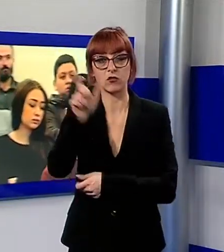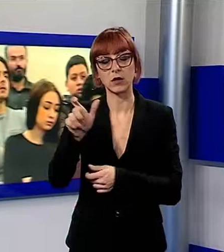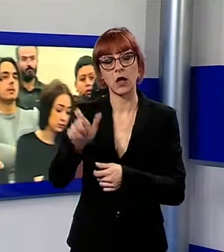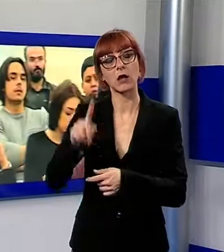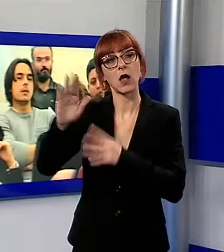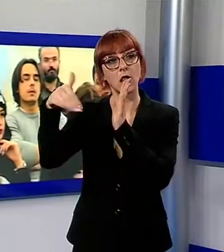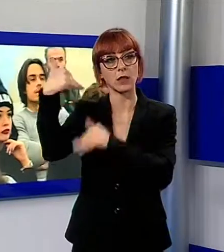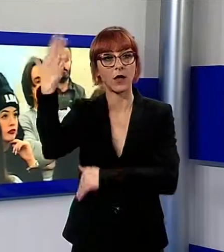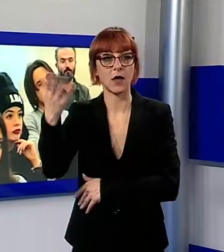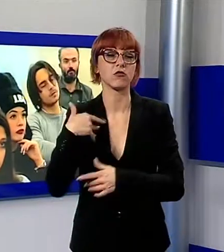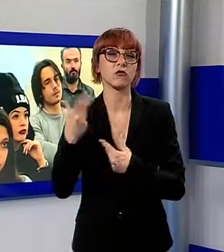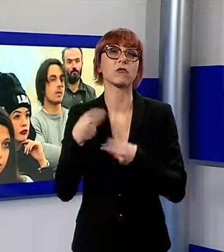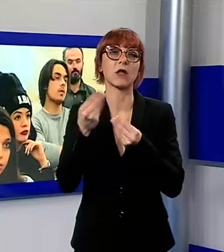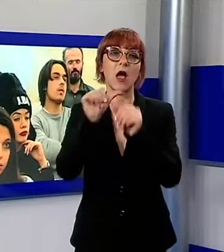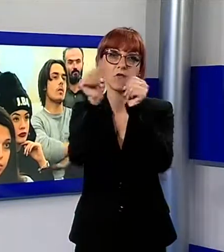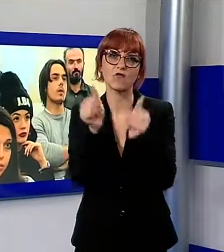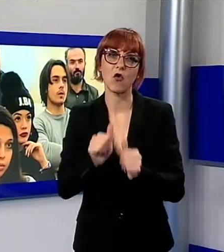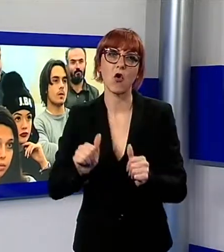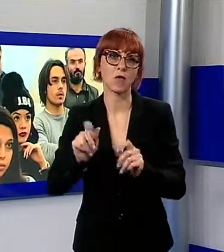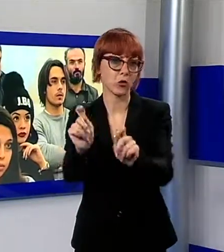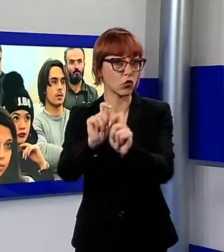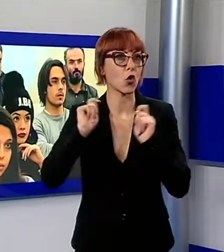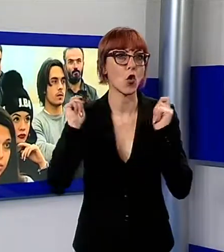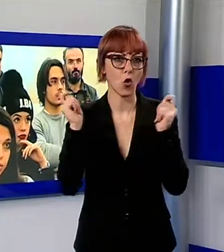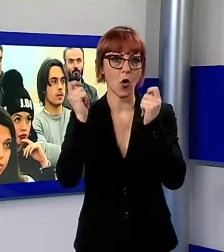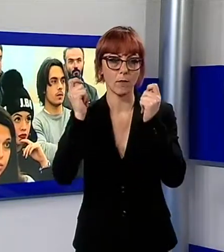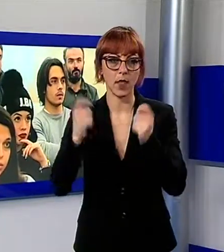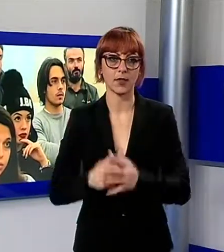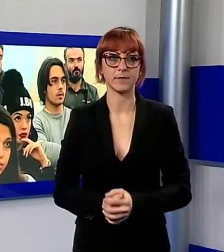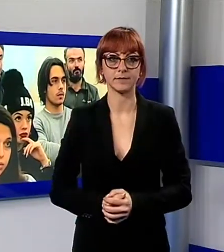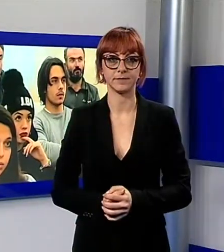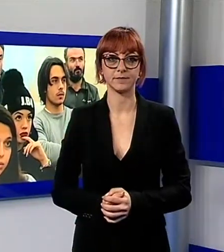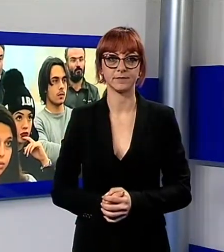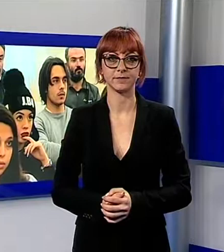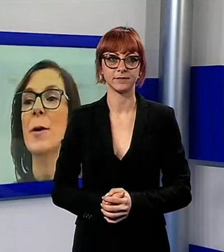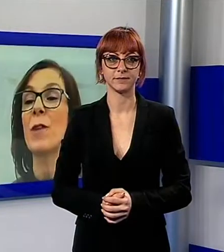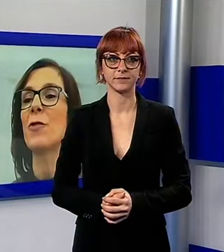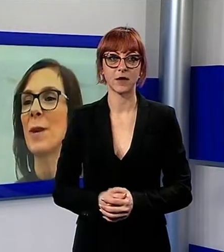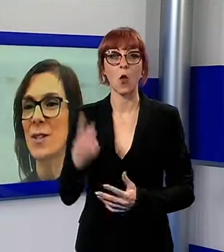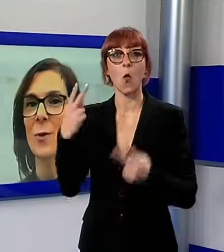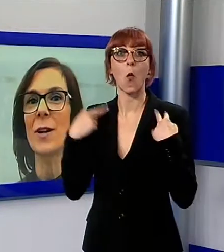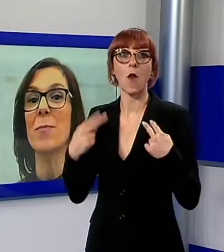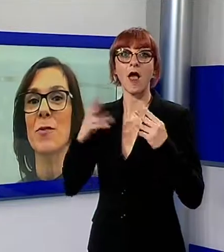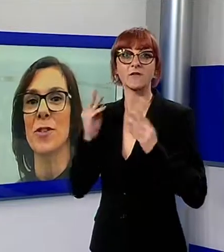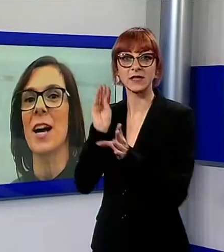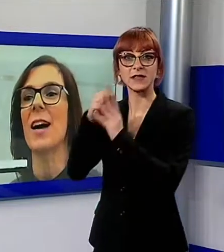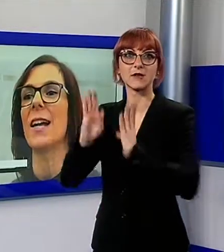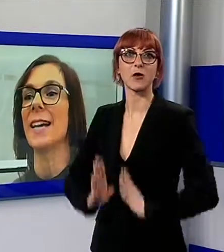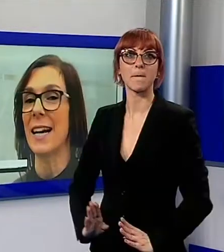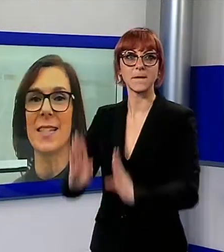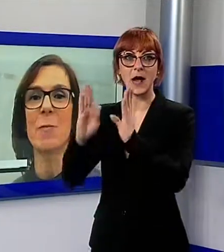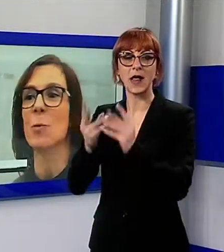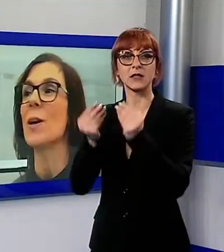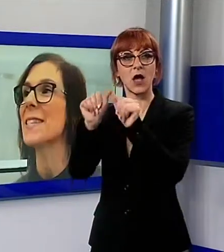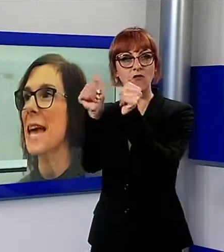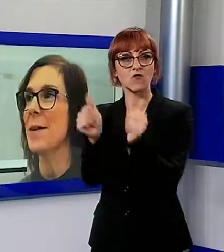all'estero, offrendo una formazione a 360 gradi. Una vita a Palazzo per una formazione professionale